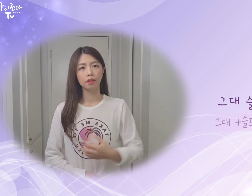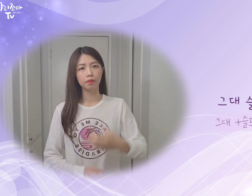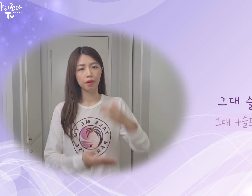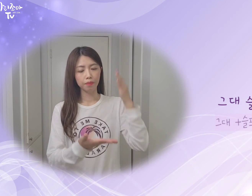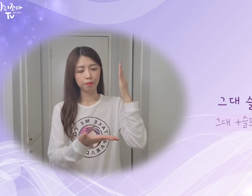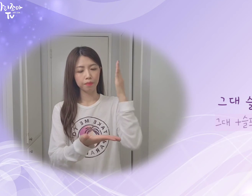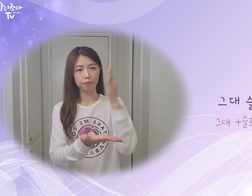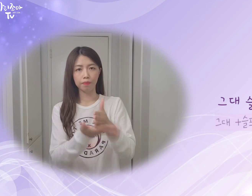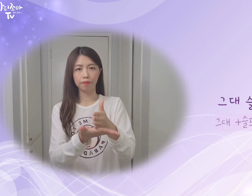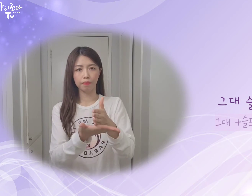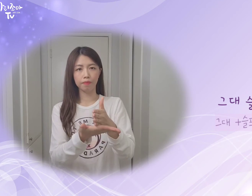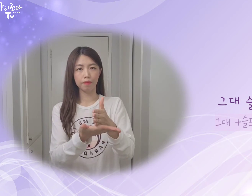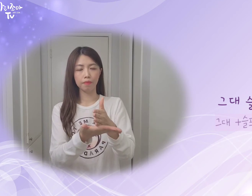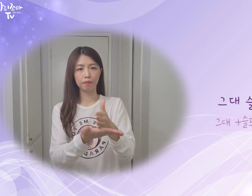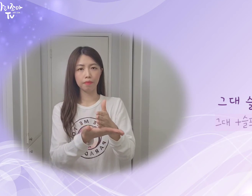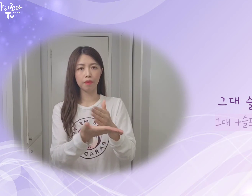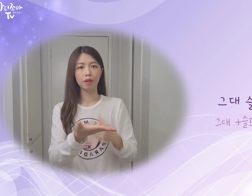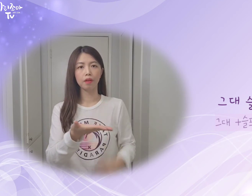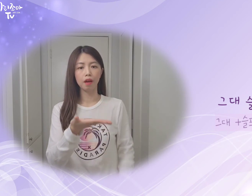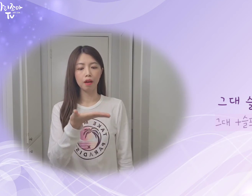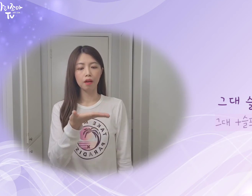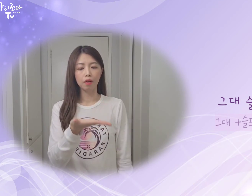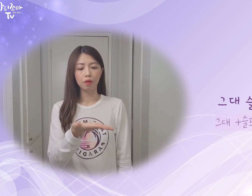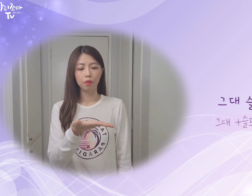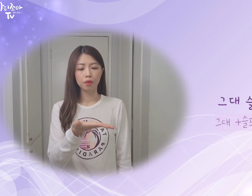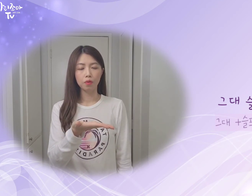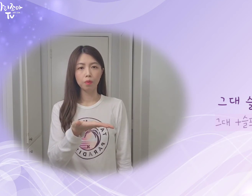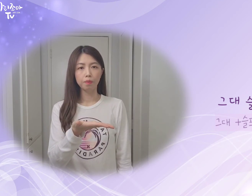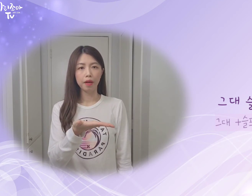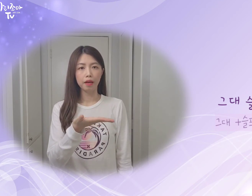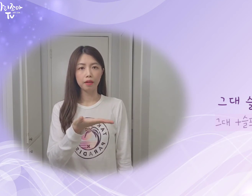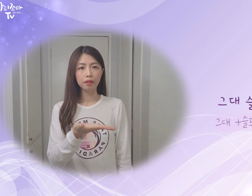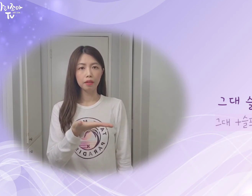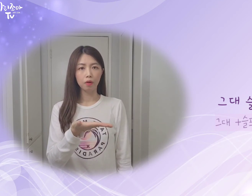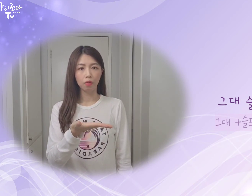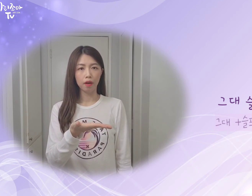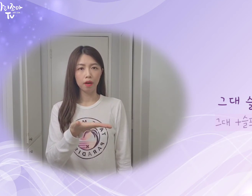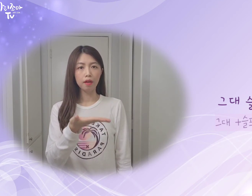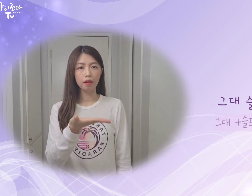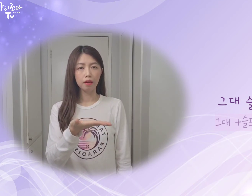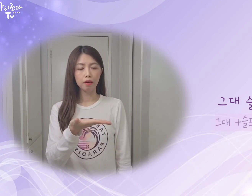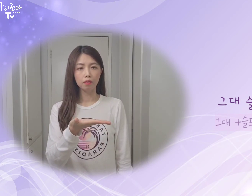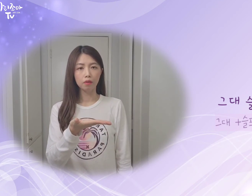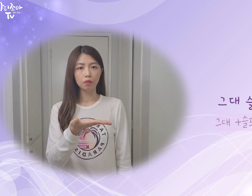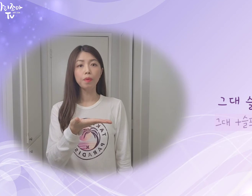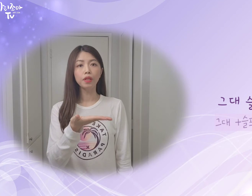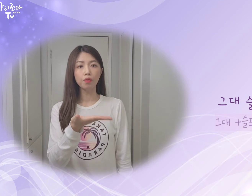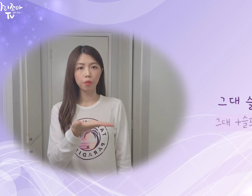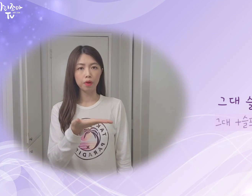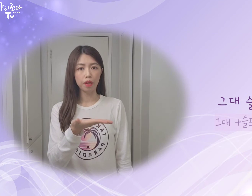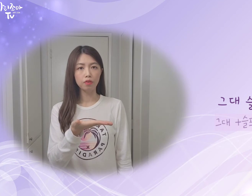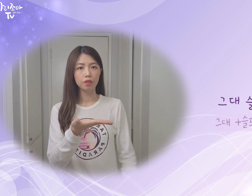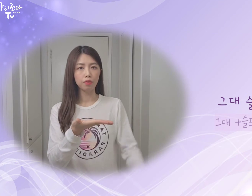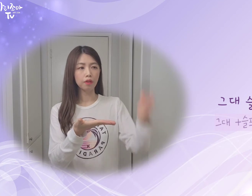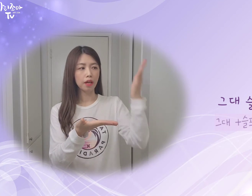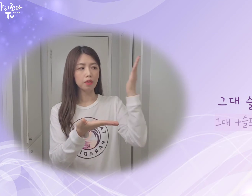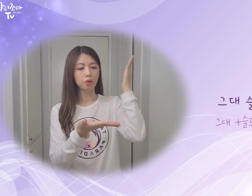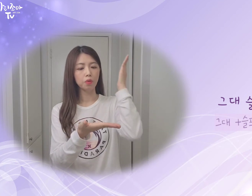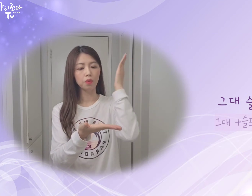왼손바닥은 이렇게 손바닥이 위로 보이게 해주시고요. 다른 손으로